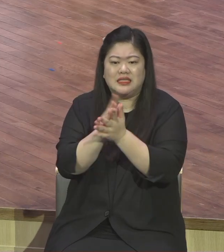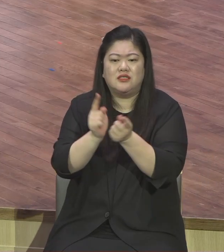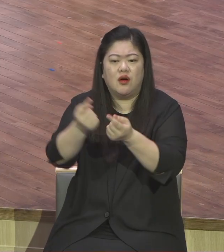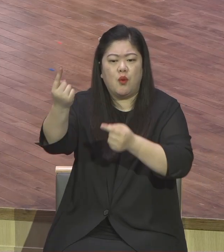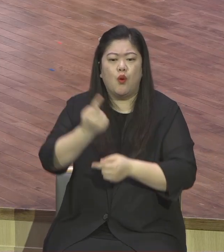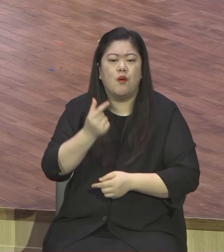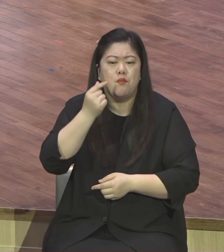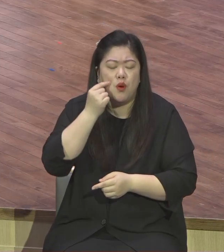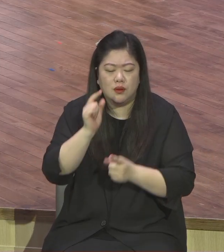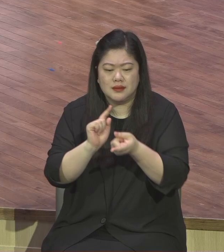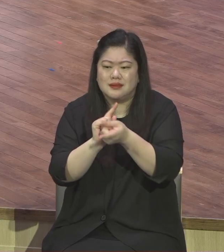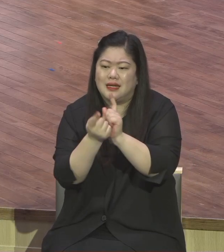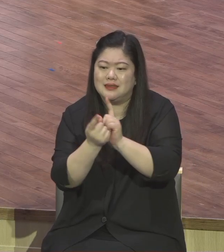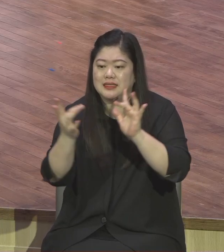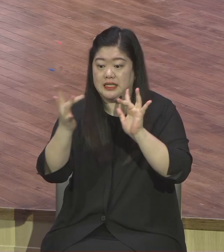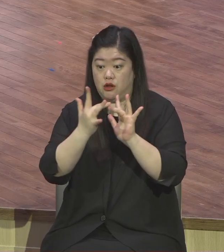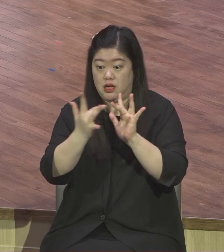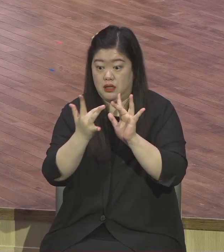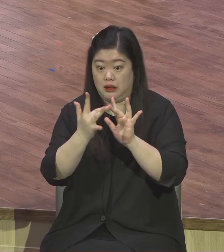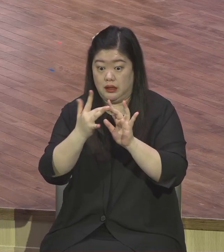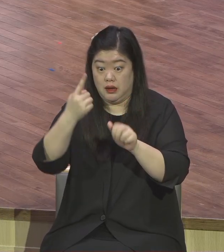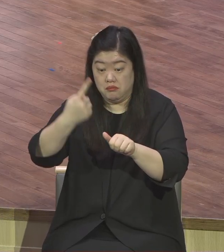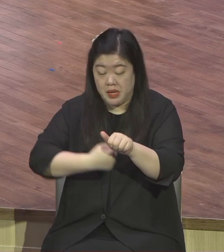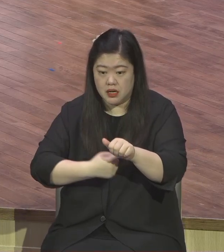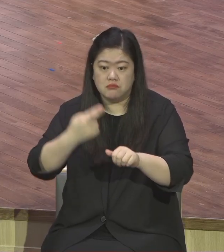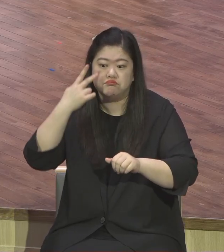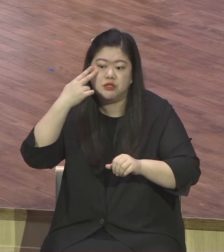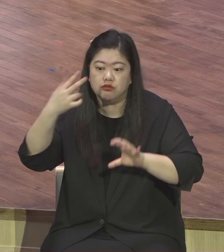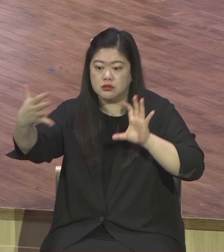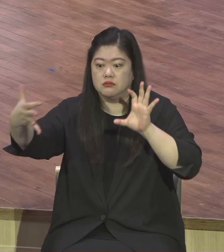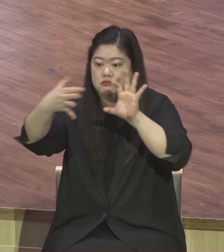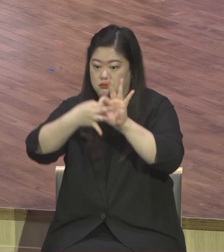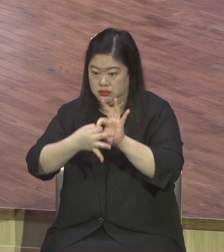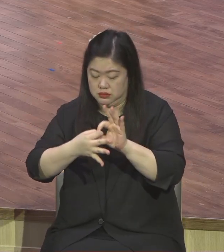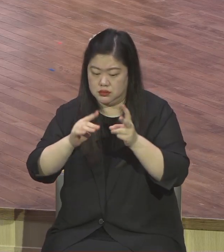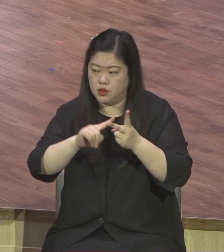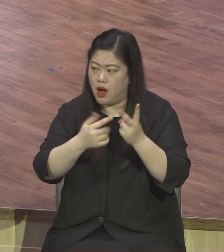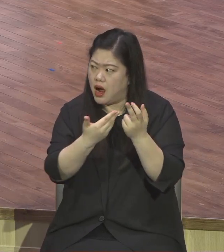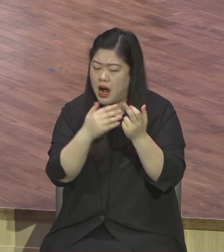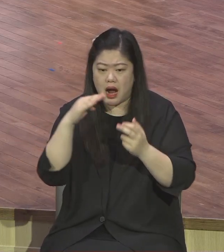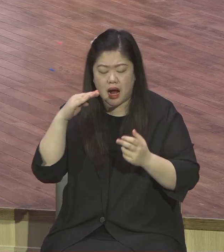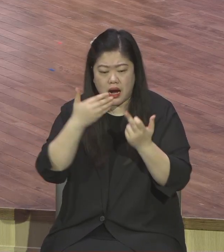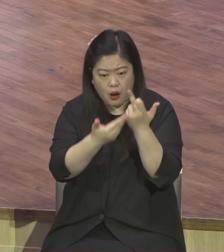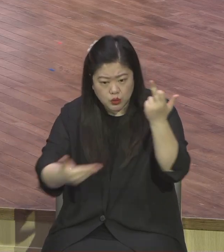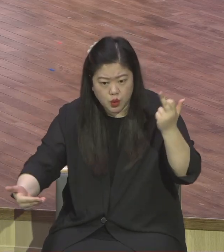영접한 분들이 얼마나 내용들이 쭉 나오는데 너무 은혜가 돼요